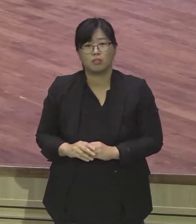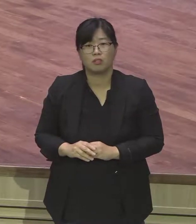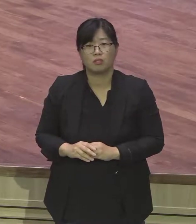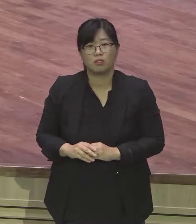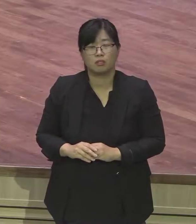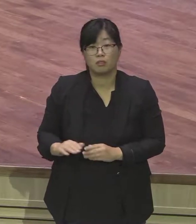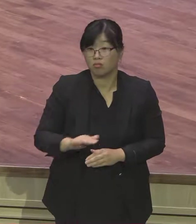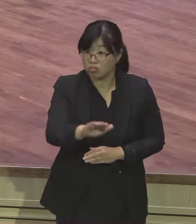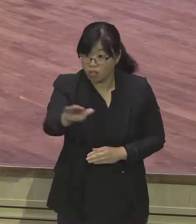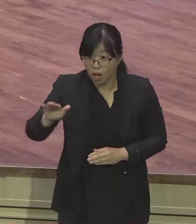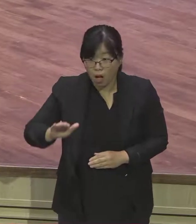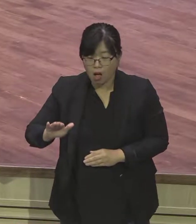보내고